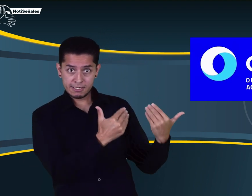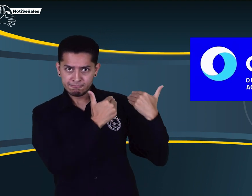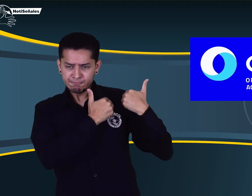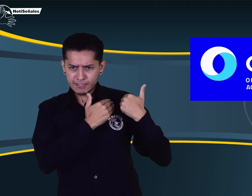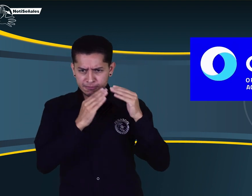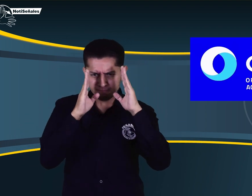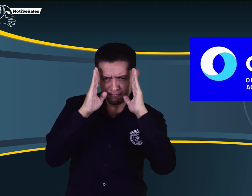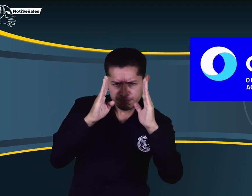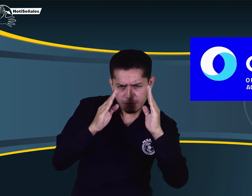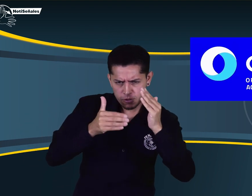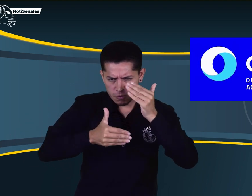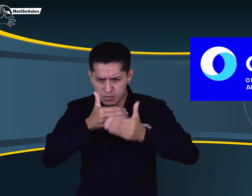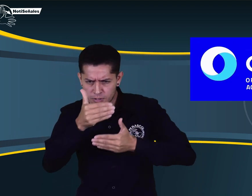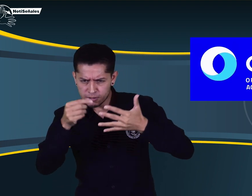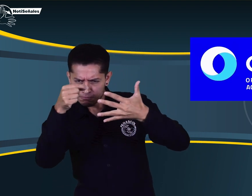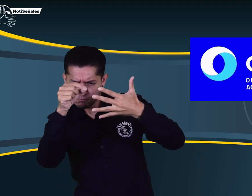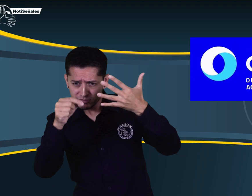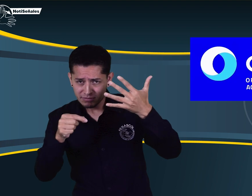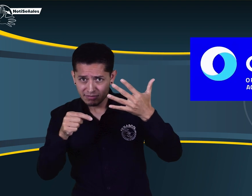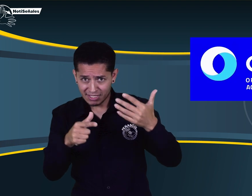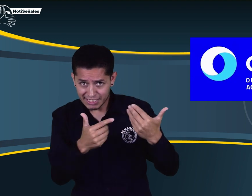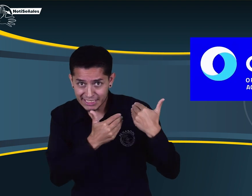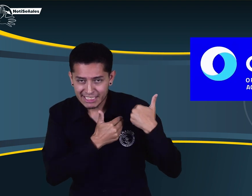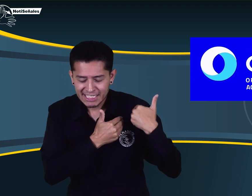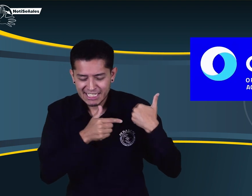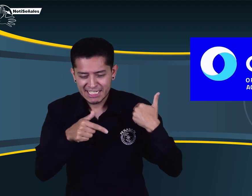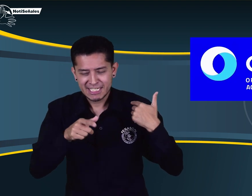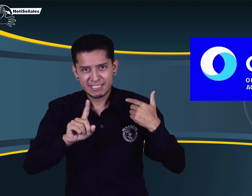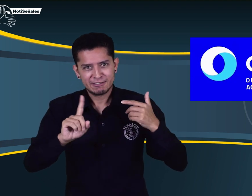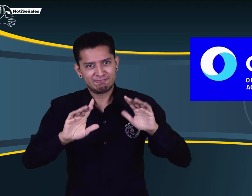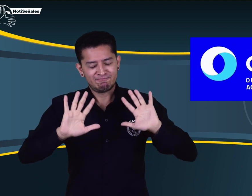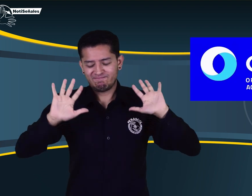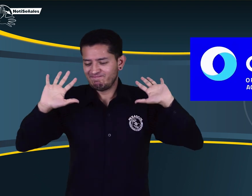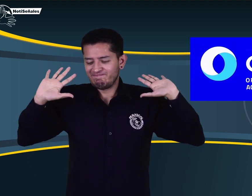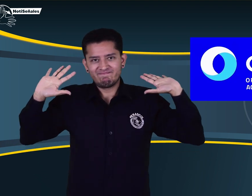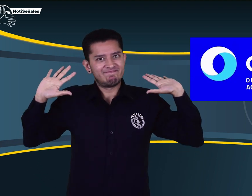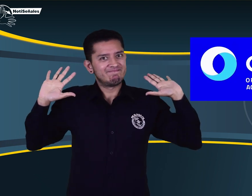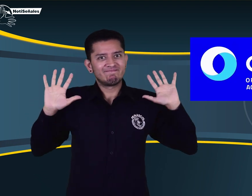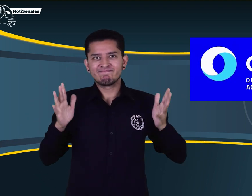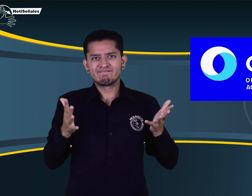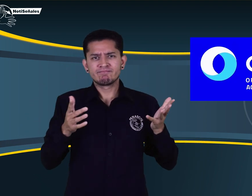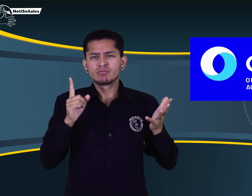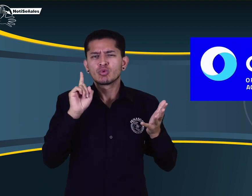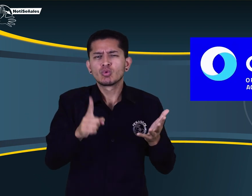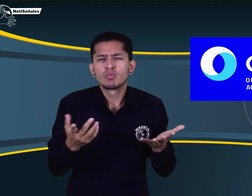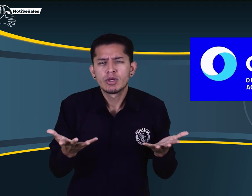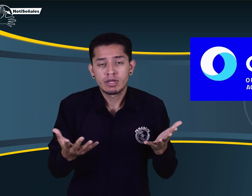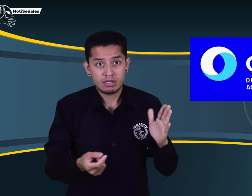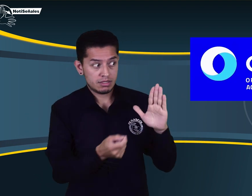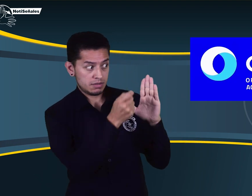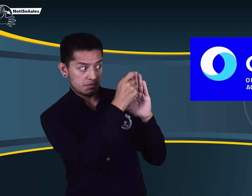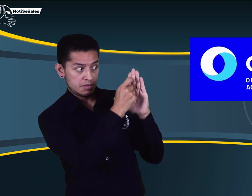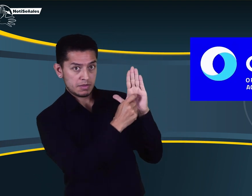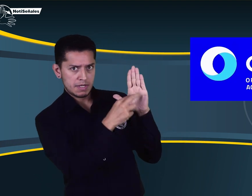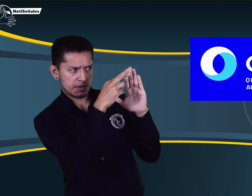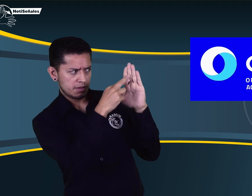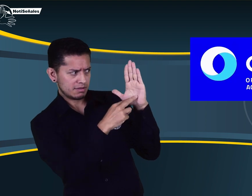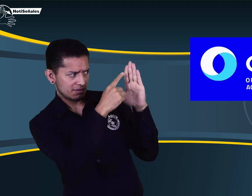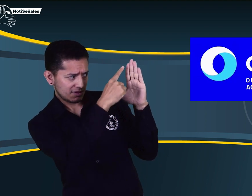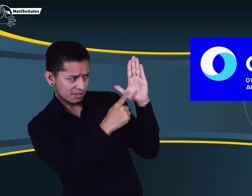lengua de señas, ellos no tienen alcance ni la responsabilidad de validar,